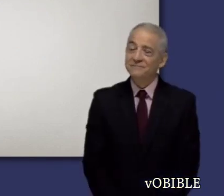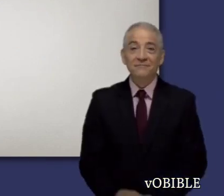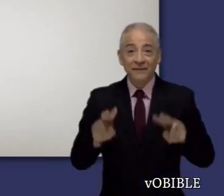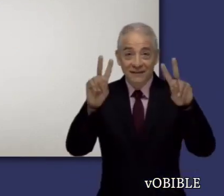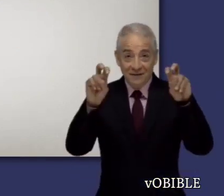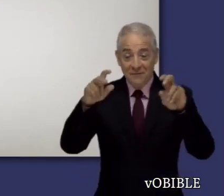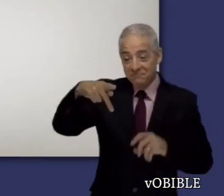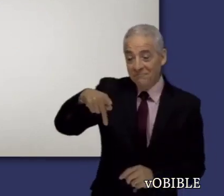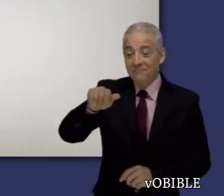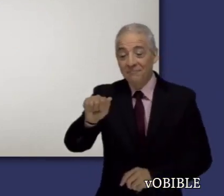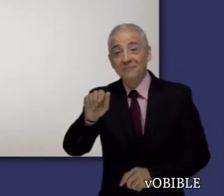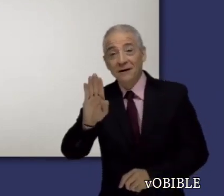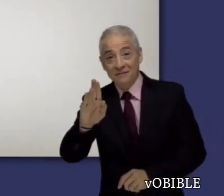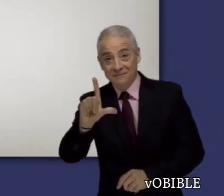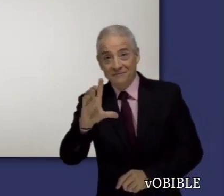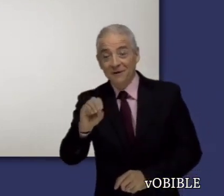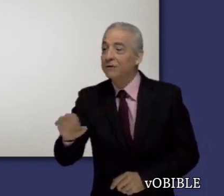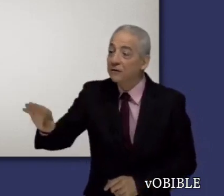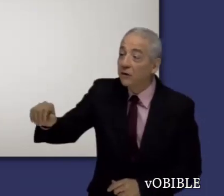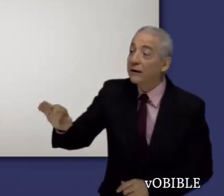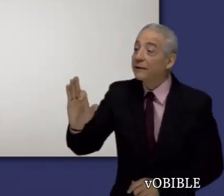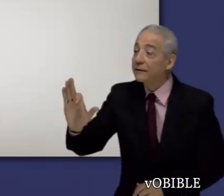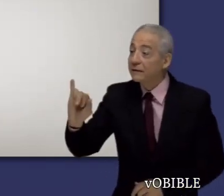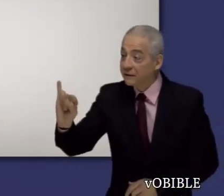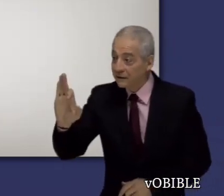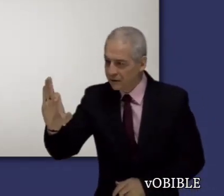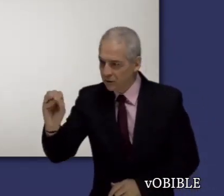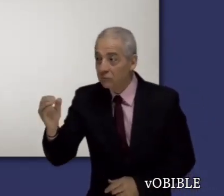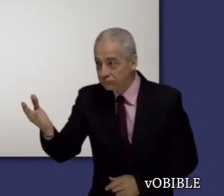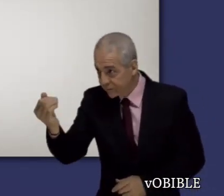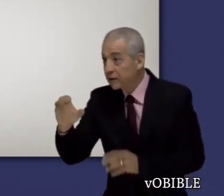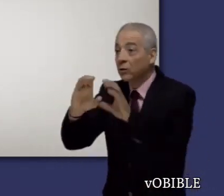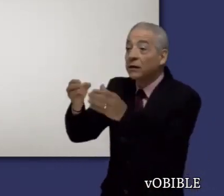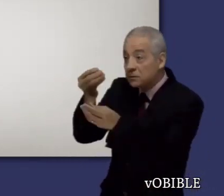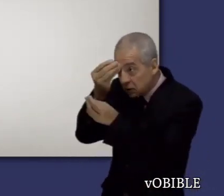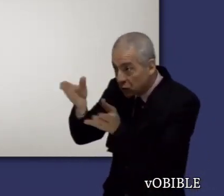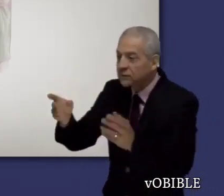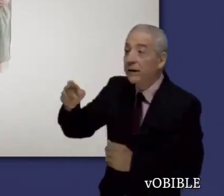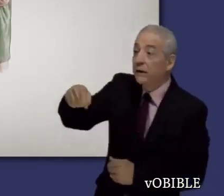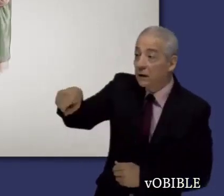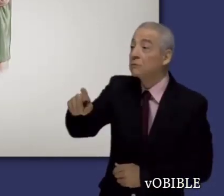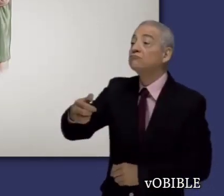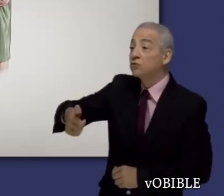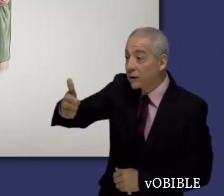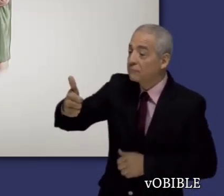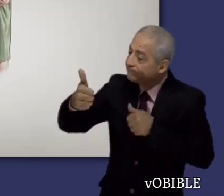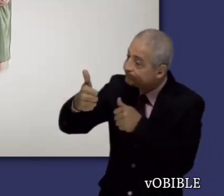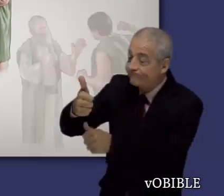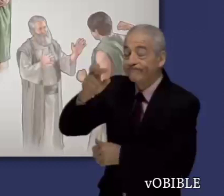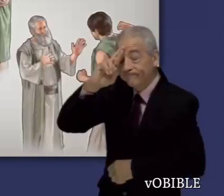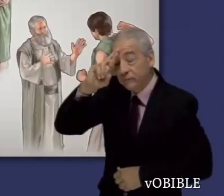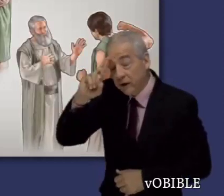3, Pablo le dice a Tito que recuerde a los cristianos de Creta que obedezcan a las autoridades, que sean razonables,